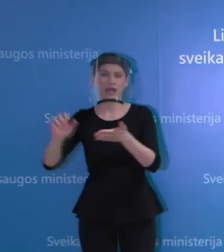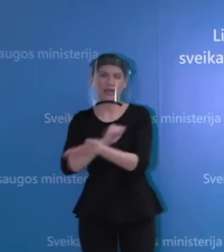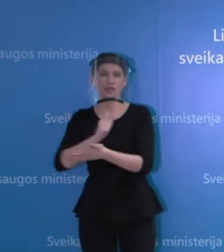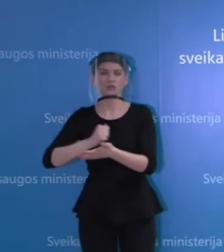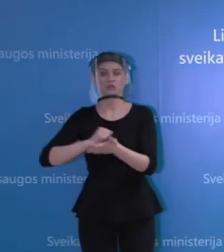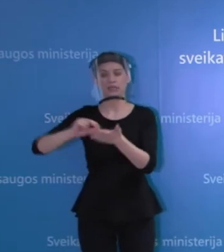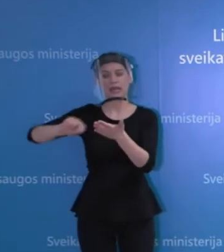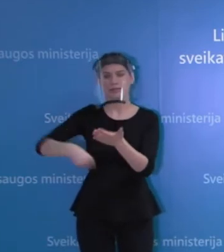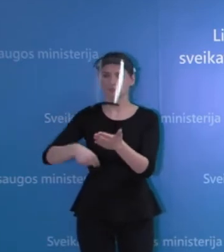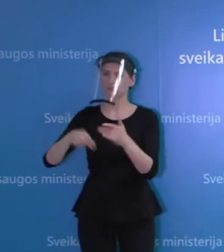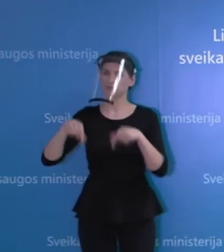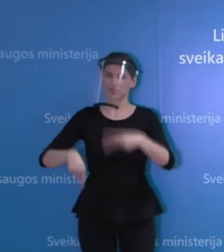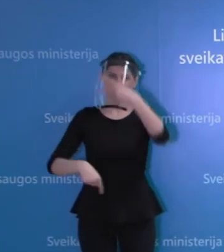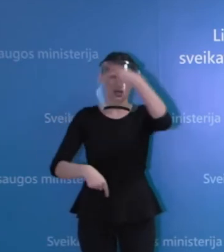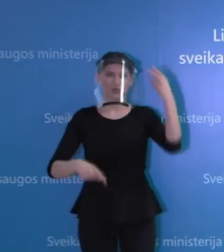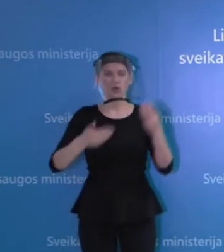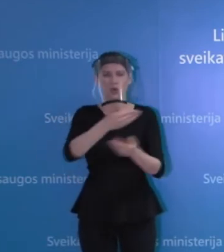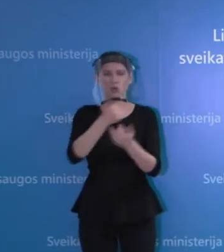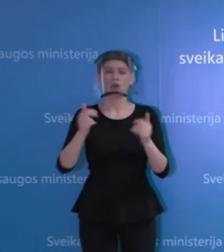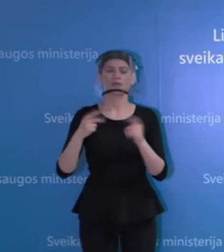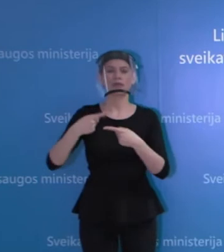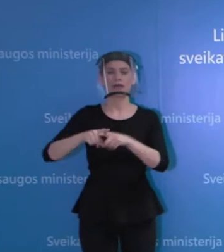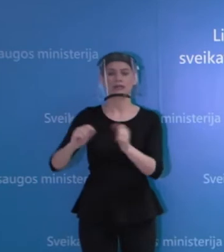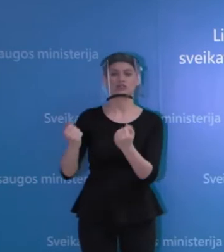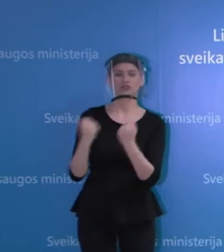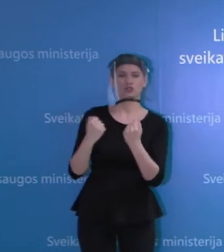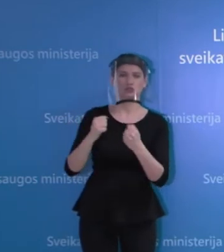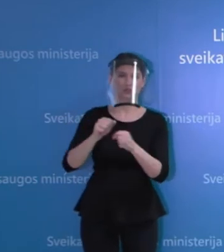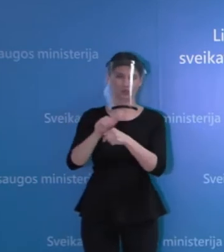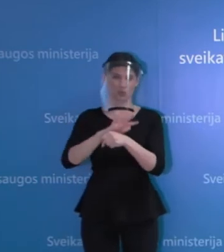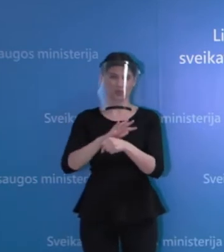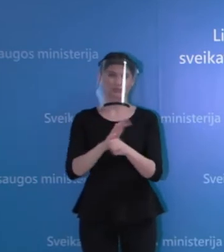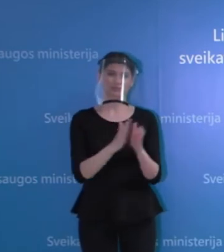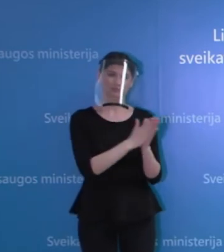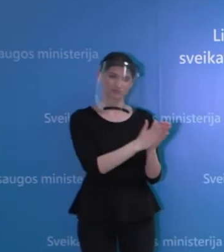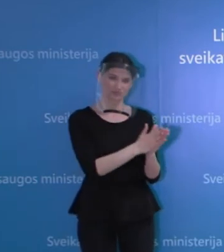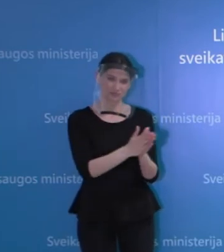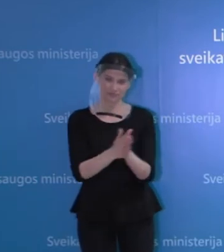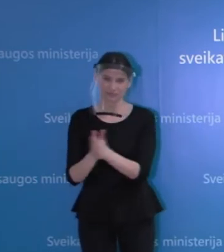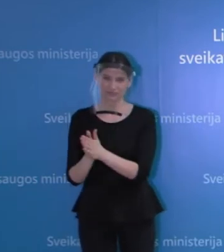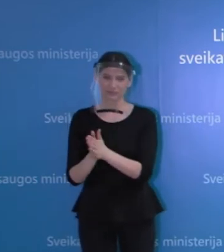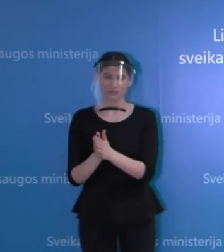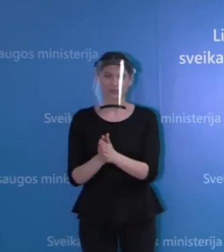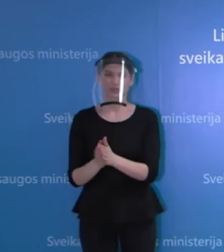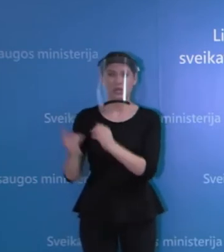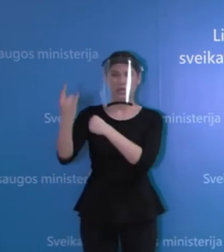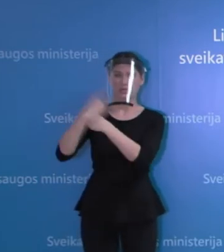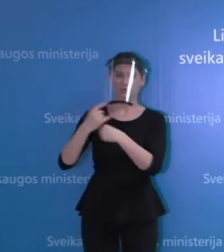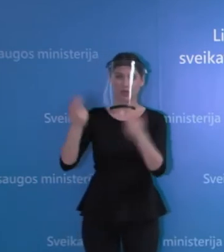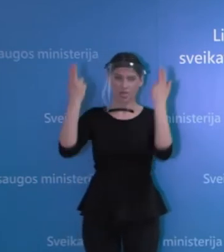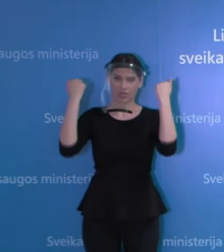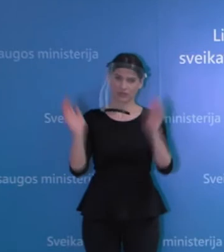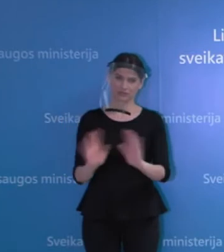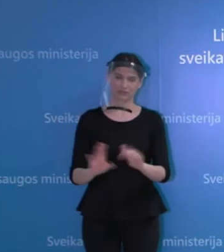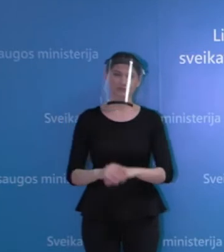niekas nepardavinėja. Ir tikrai būkit samoningi, neužkipdami ant tokio kabliuko.